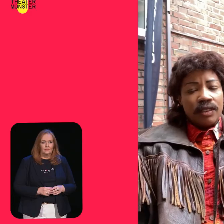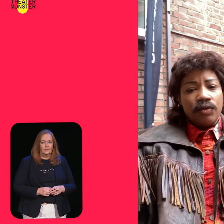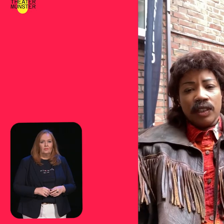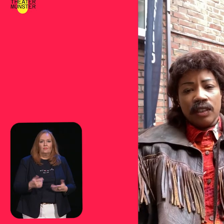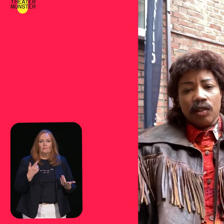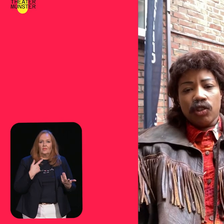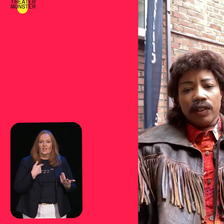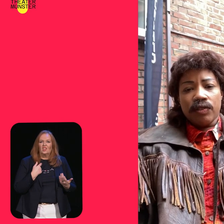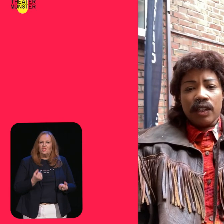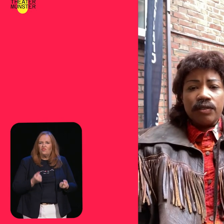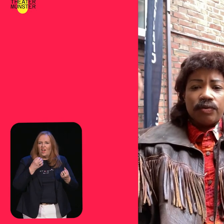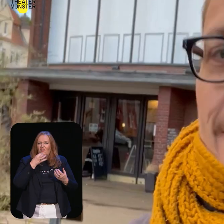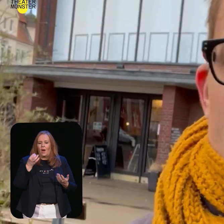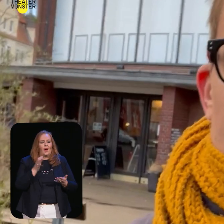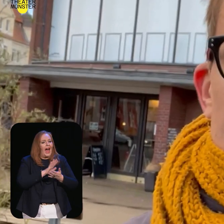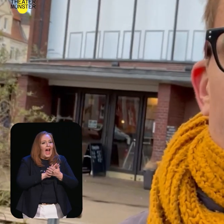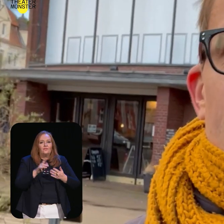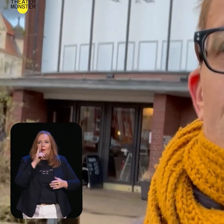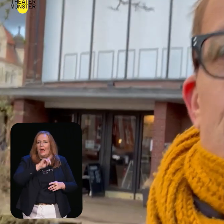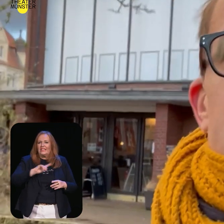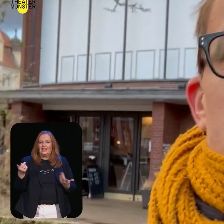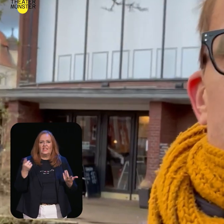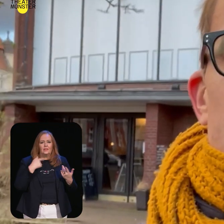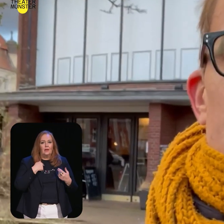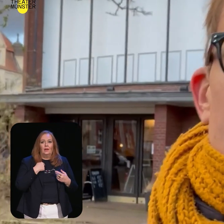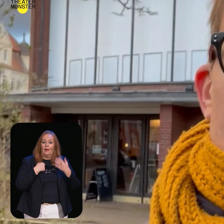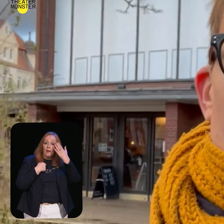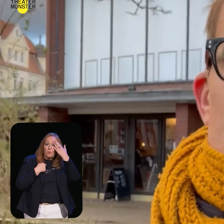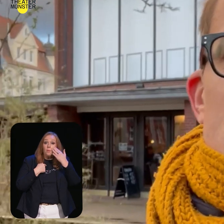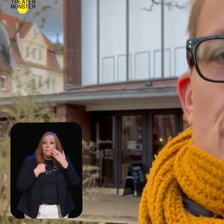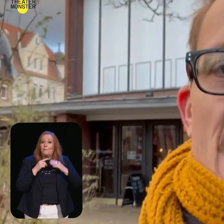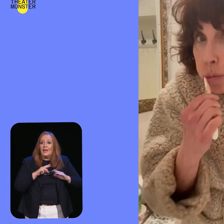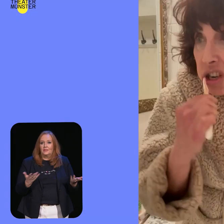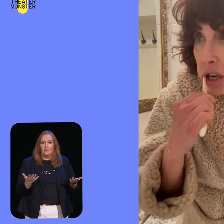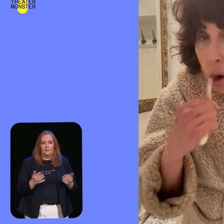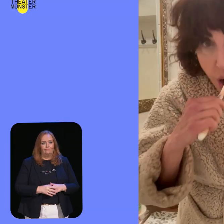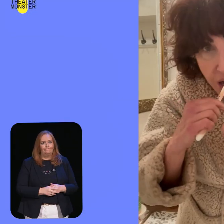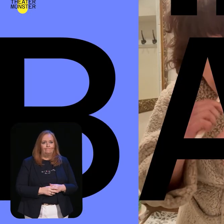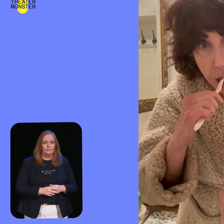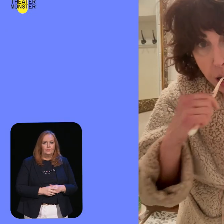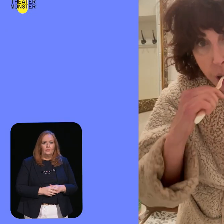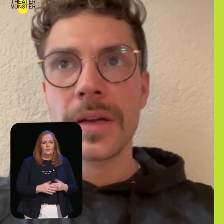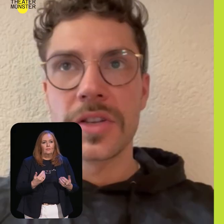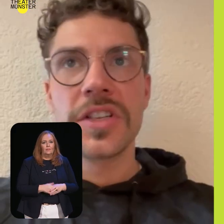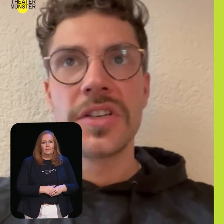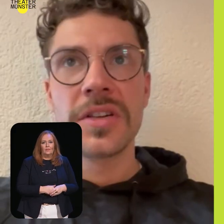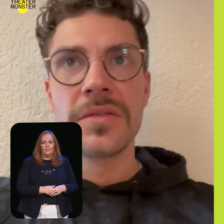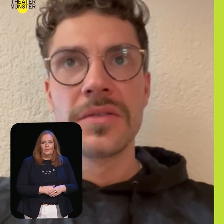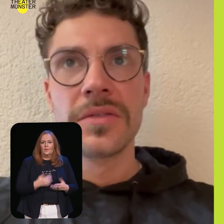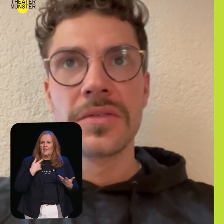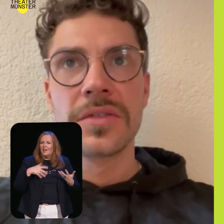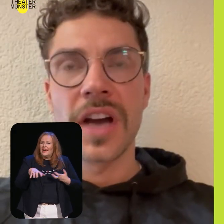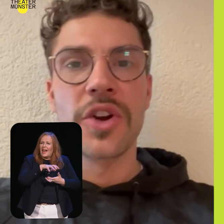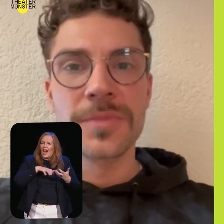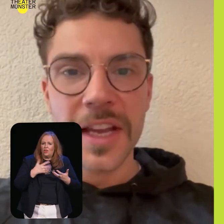Das ist wirklich eine sauschwere Frage. Einfach mal nicht auf dem linken Auge blind bleiben. Dass sie den